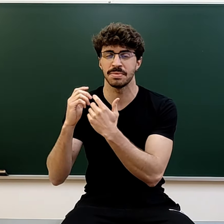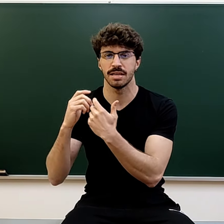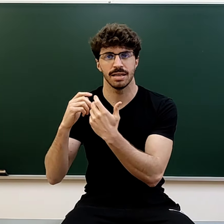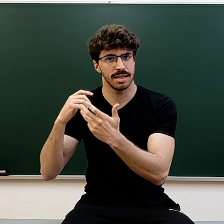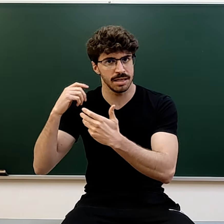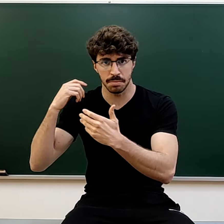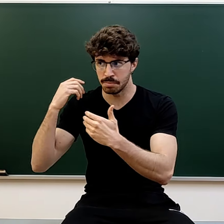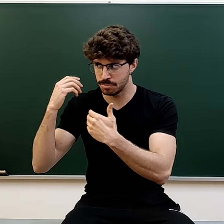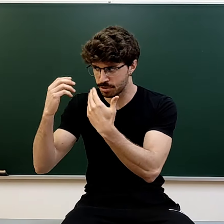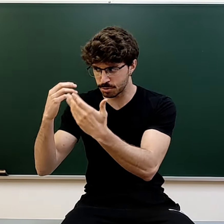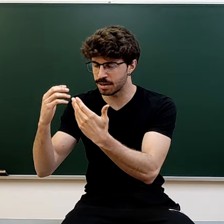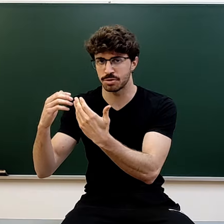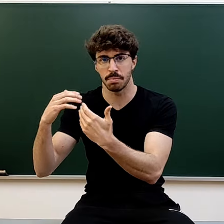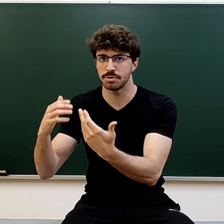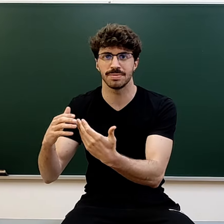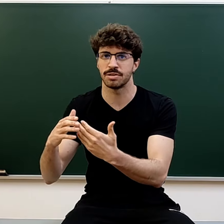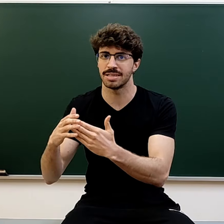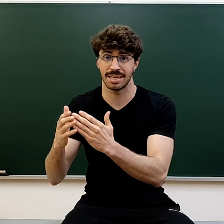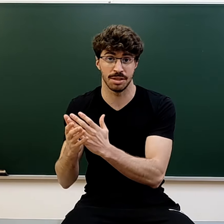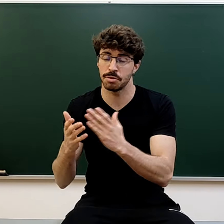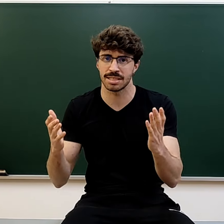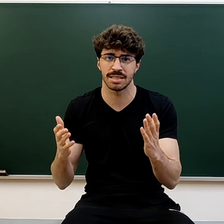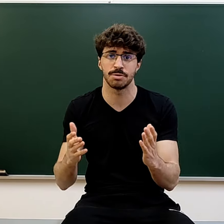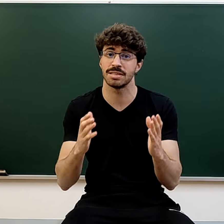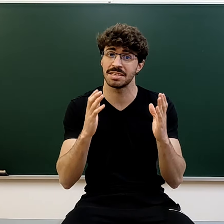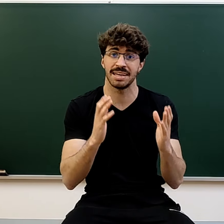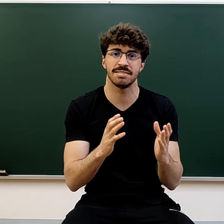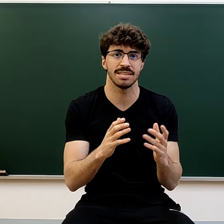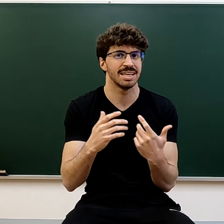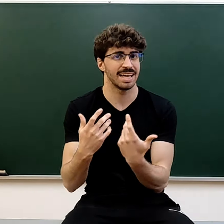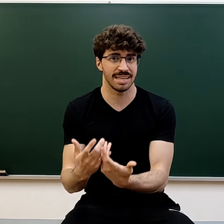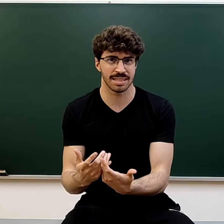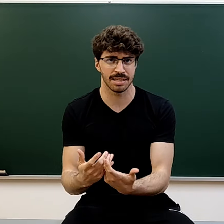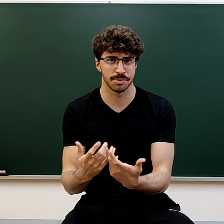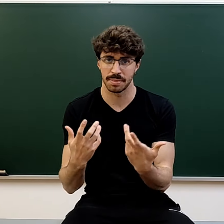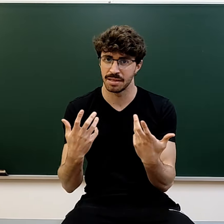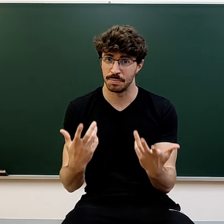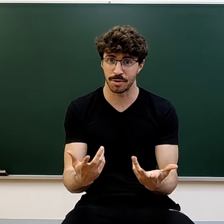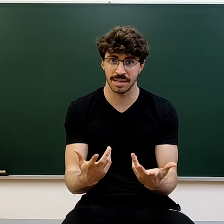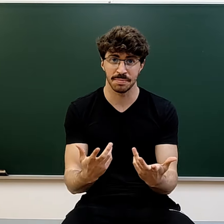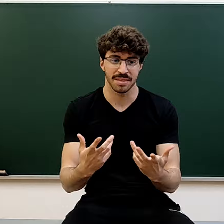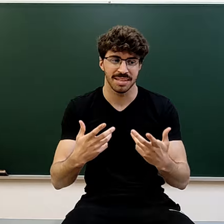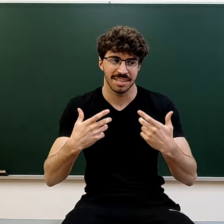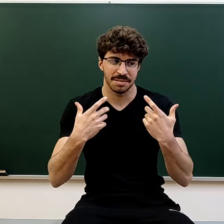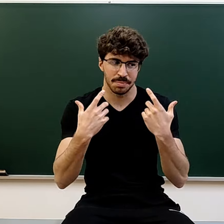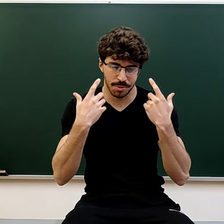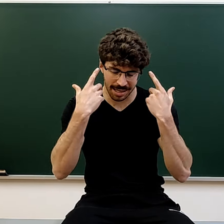y unos resultados mucho mejores en todas las asignaturas que hice en ese año. ¿Por qué? Porque